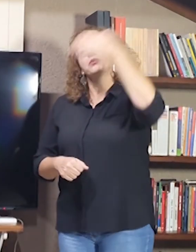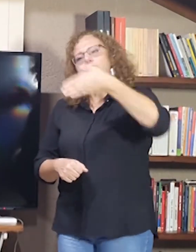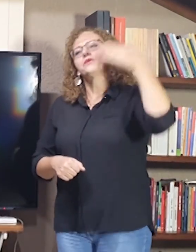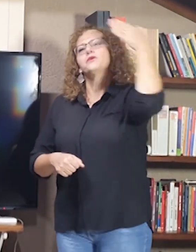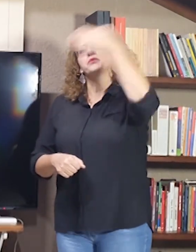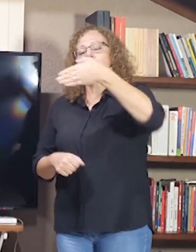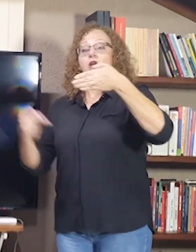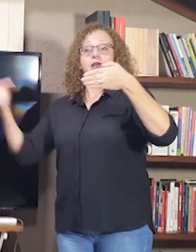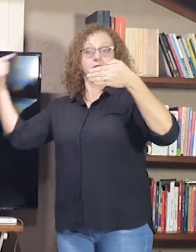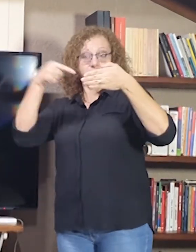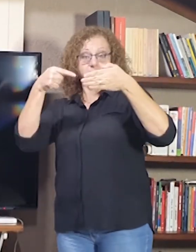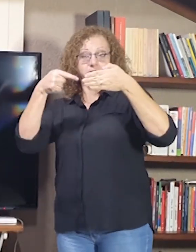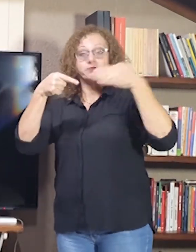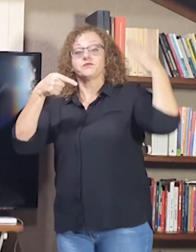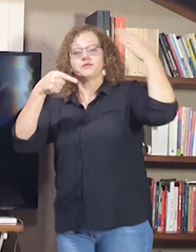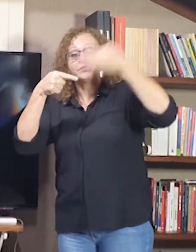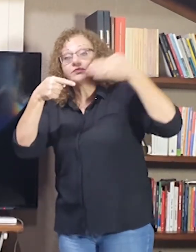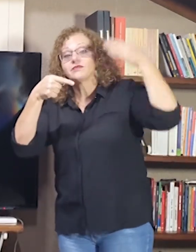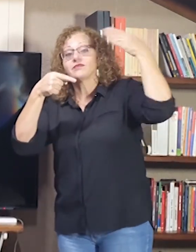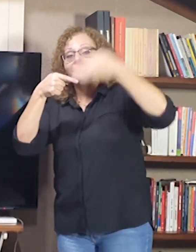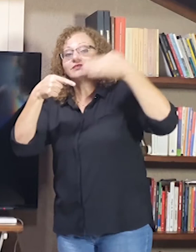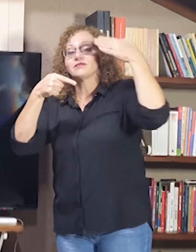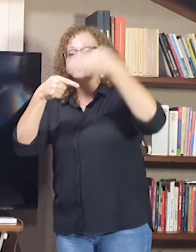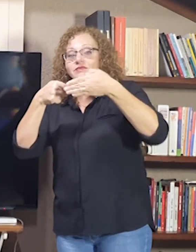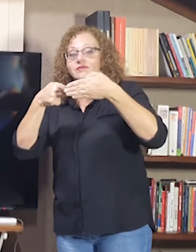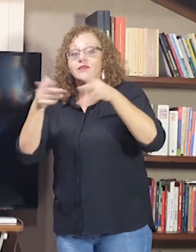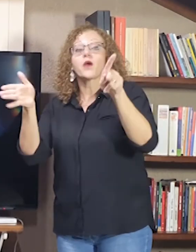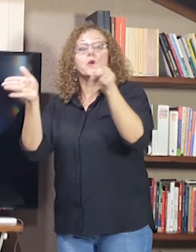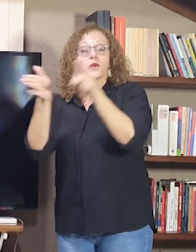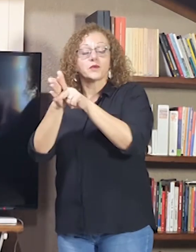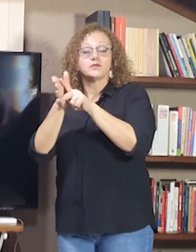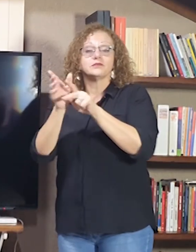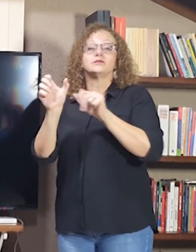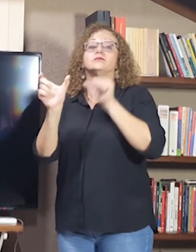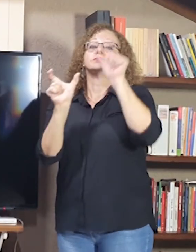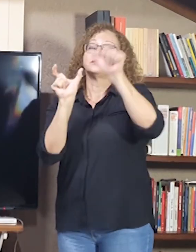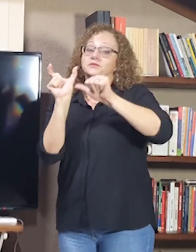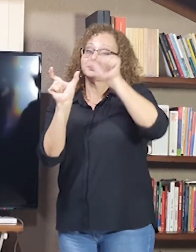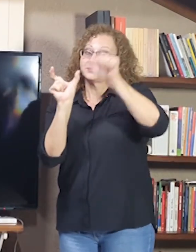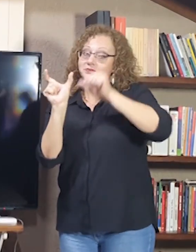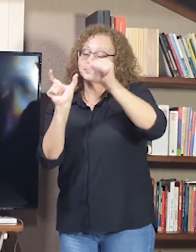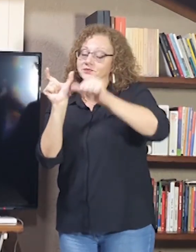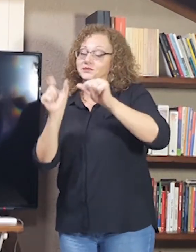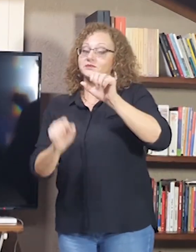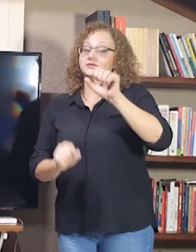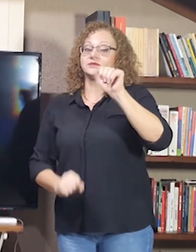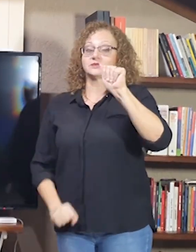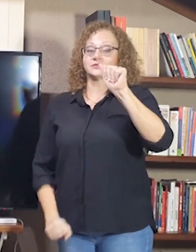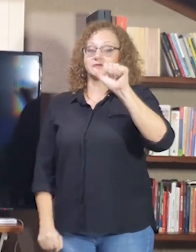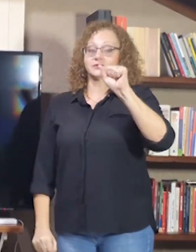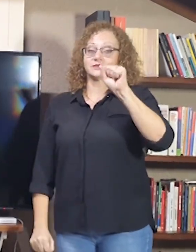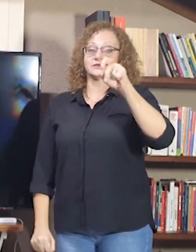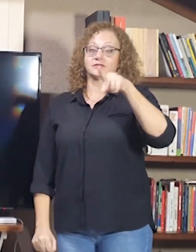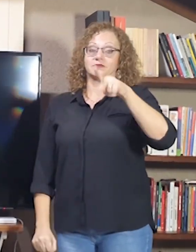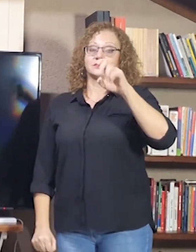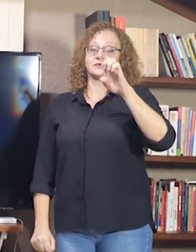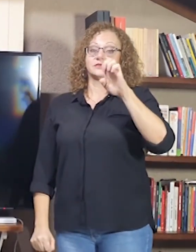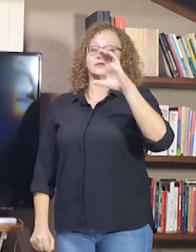movimento aqui. É uma flexão de